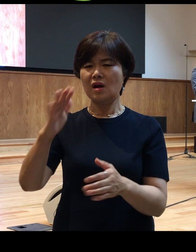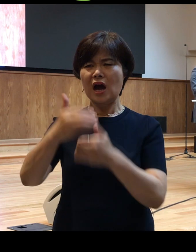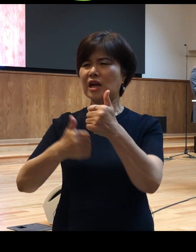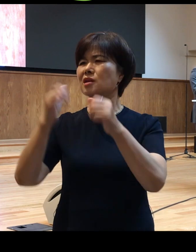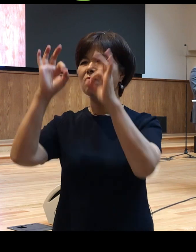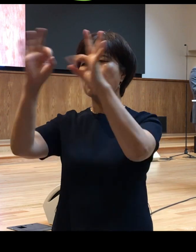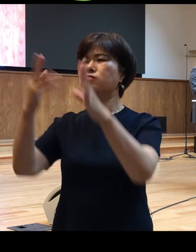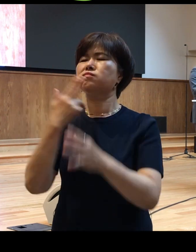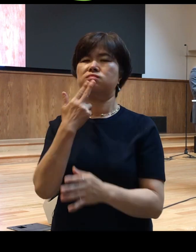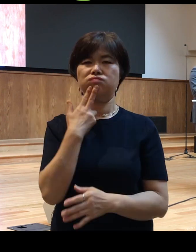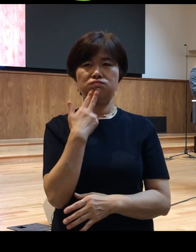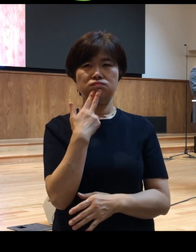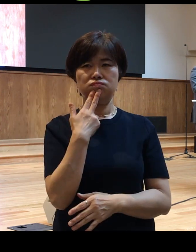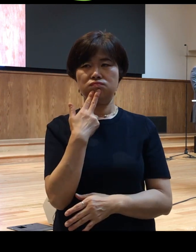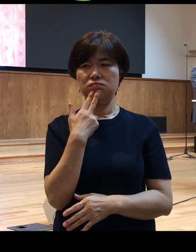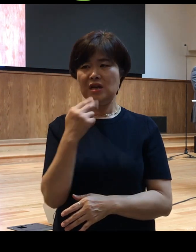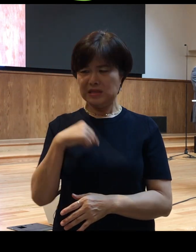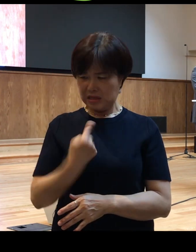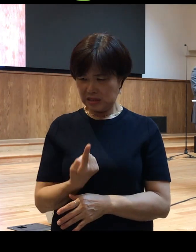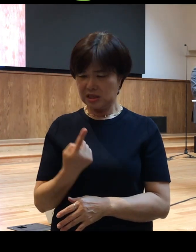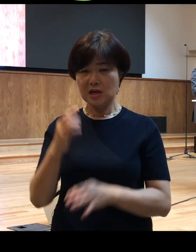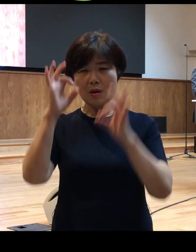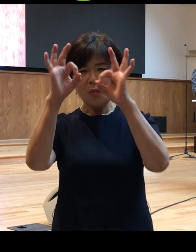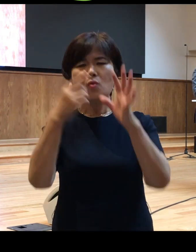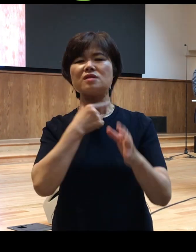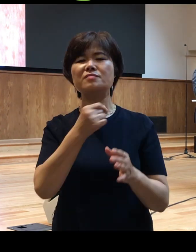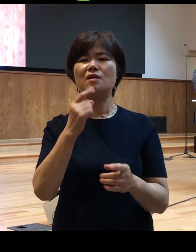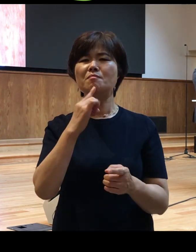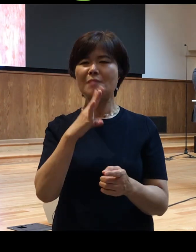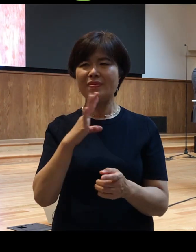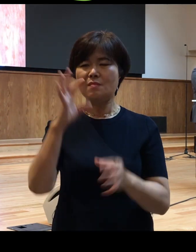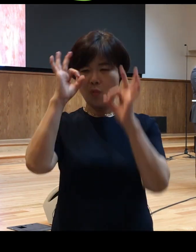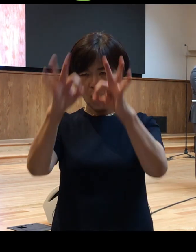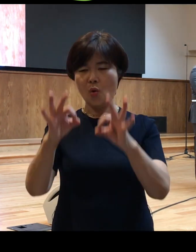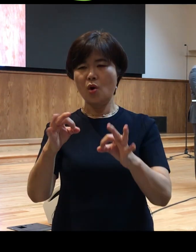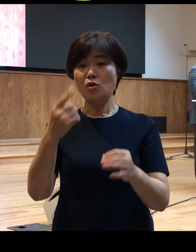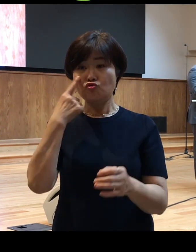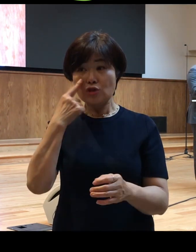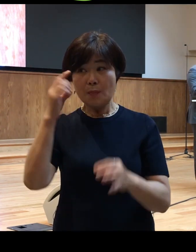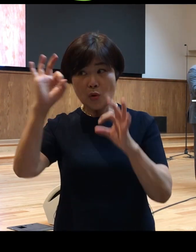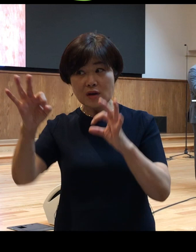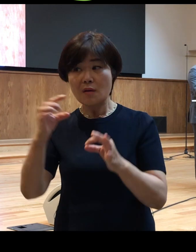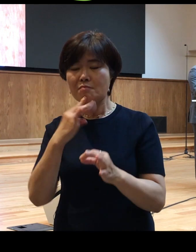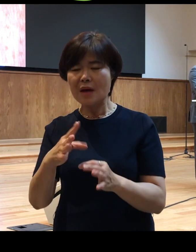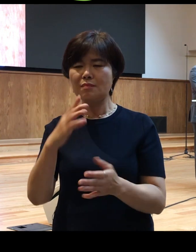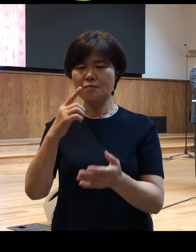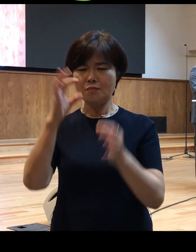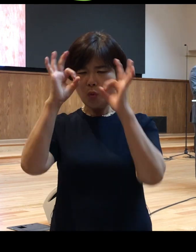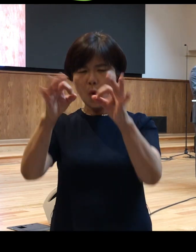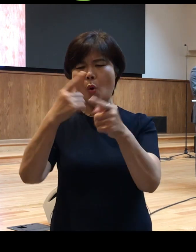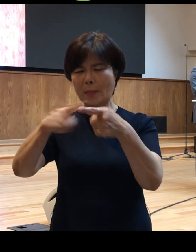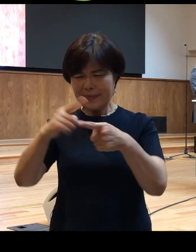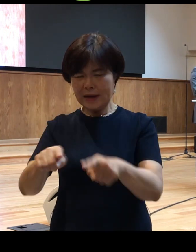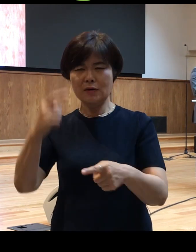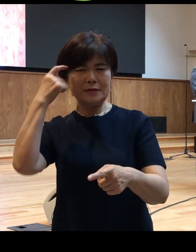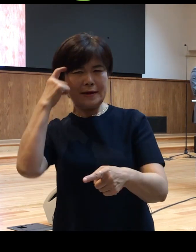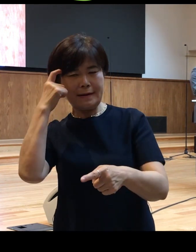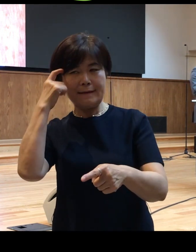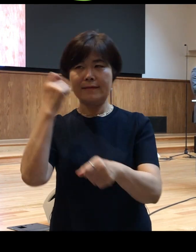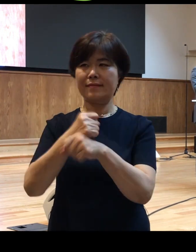것입니다 자신들이 보고 싶은 것만 보고 눈에 보이는 것만 보고 판단하고 생각한 것입니다 그래서 바울과